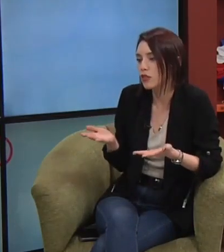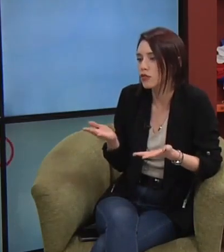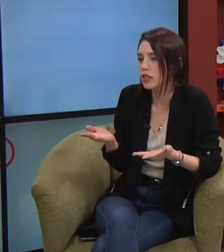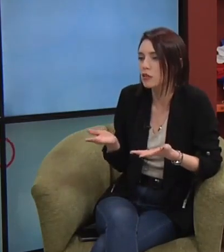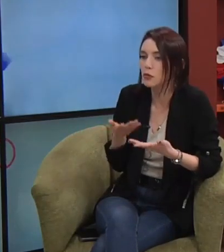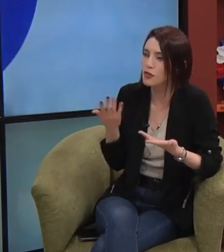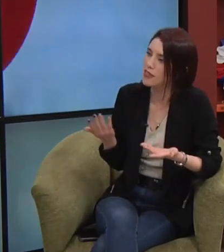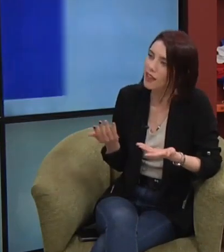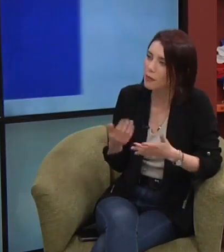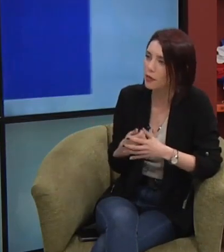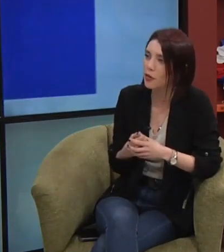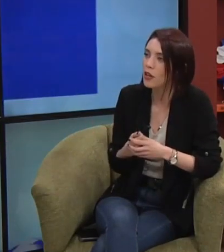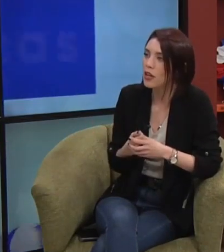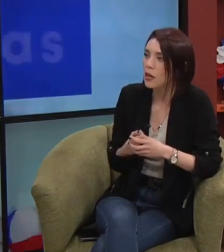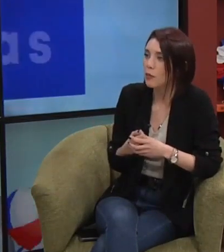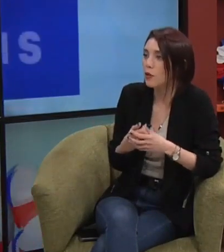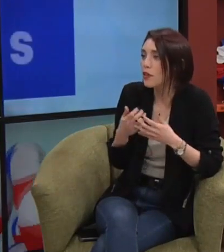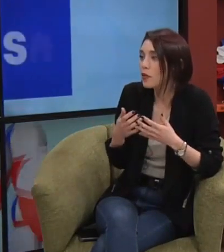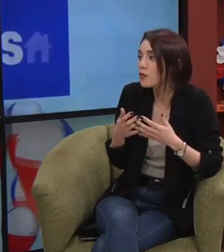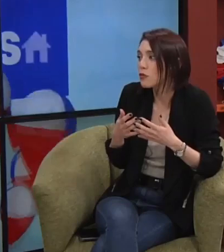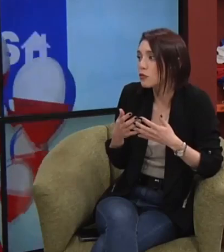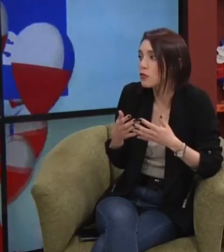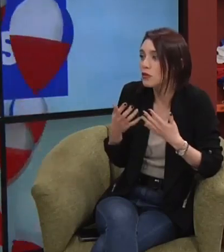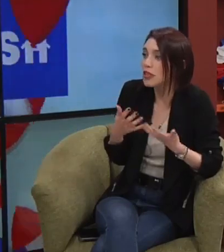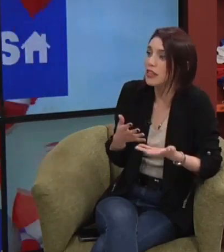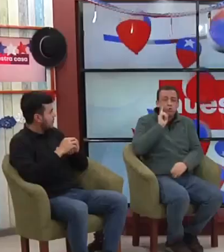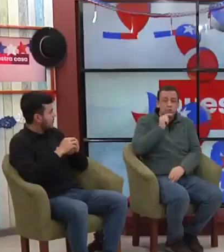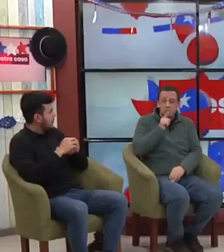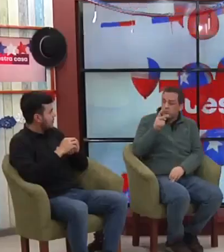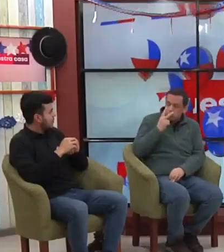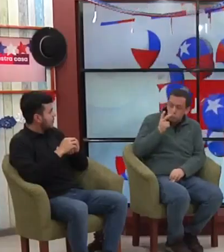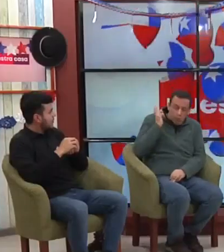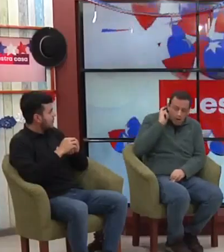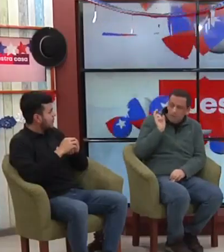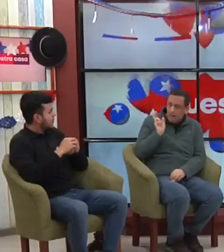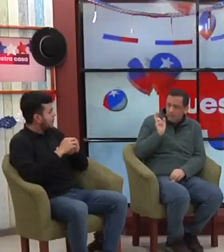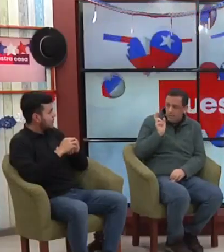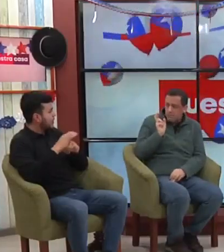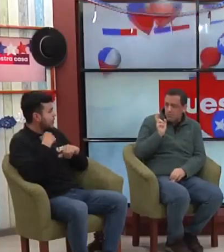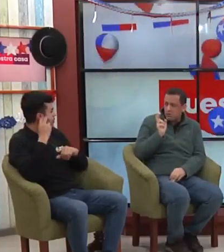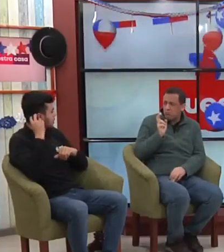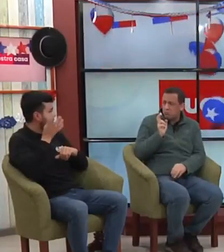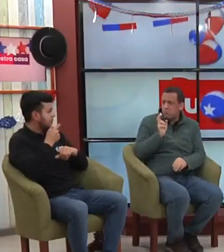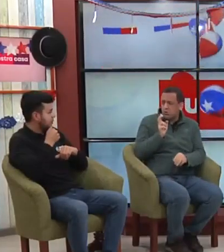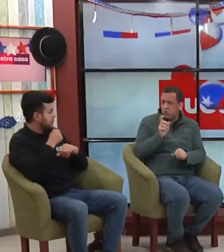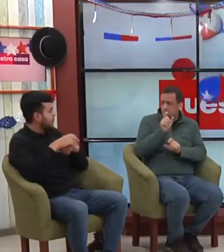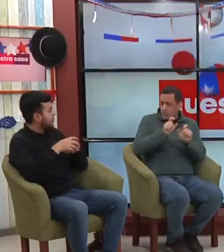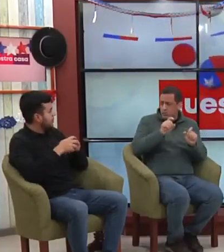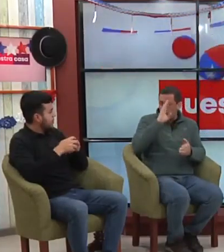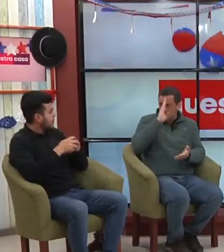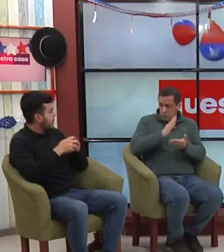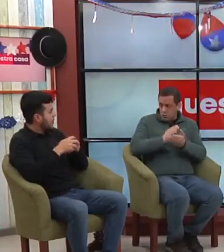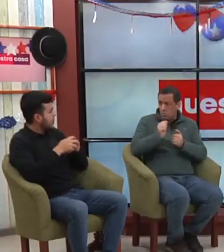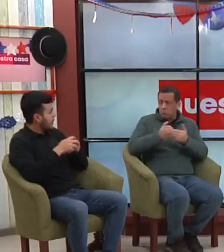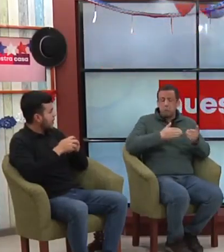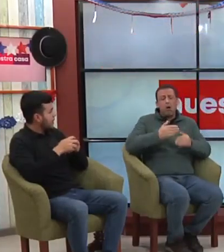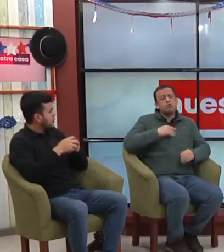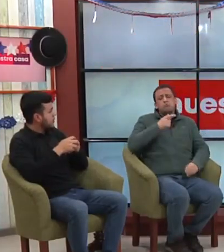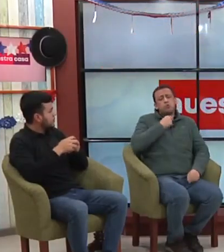ser intrusiva, pero por lo que veo tú no tienes el implante coclear. Hay muchos que deciden no tampoco tenerlo, no